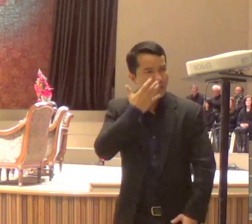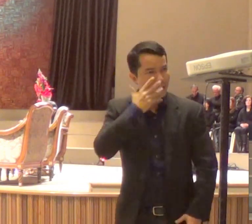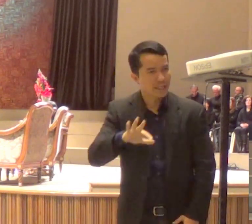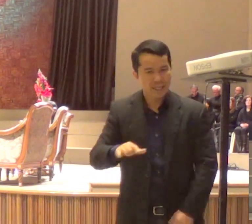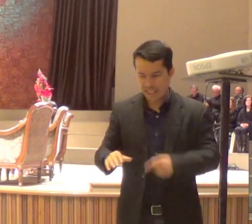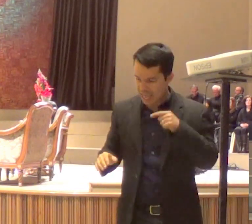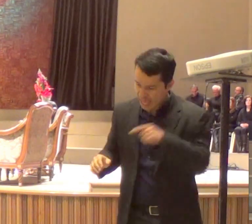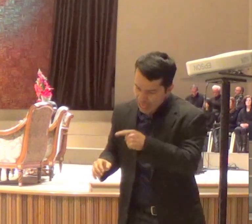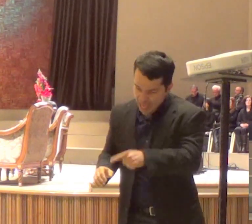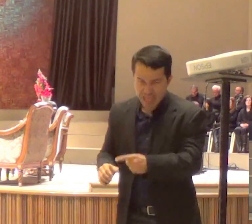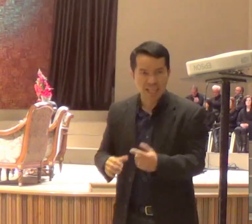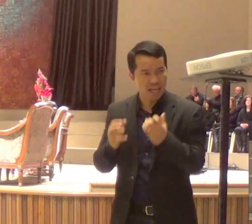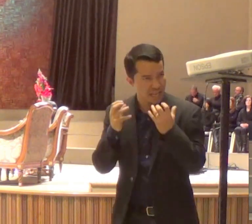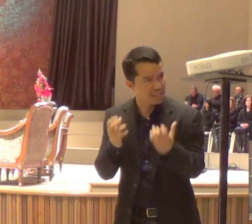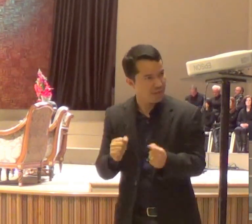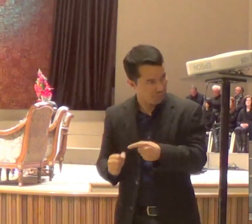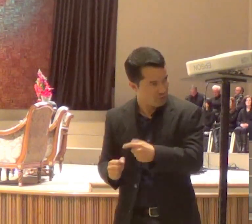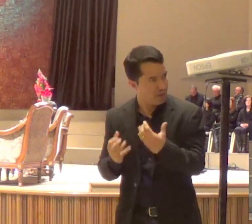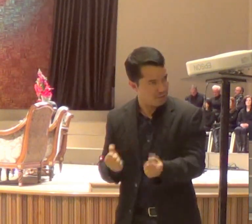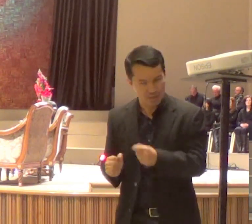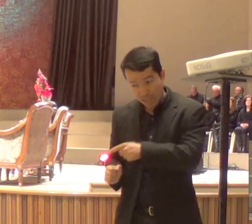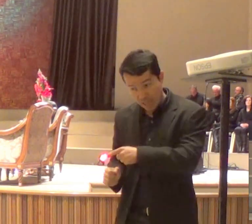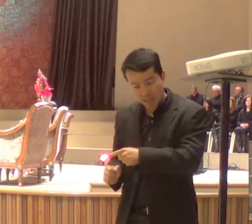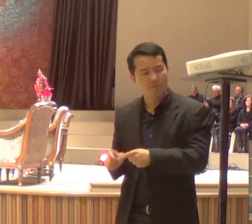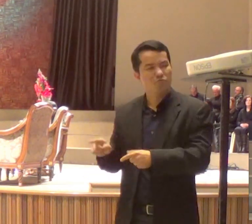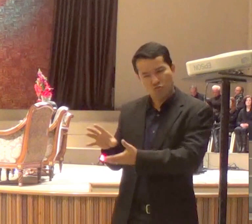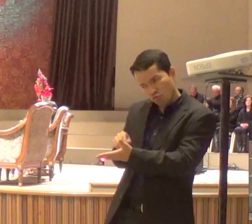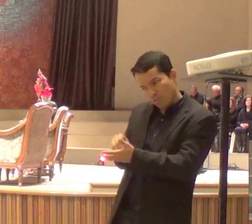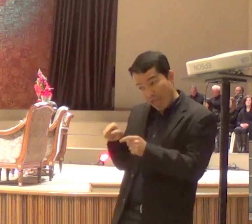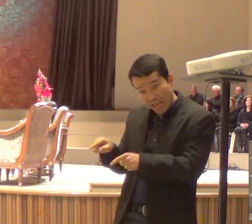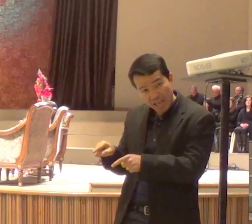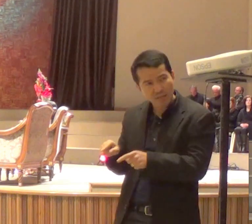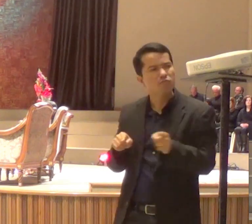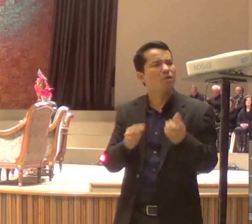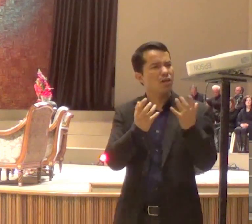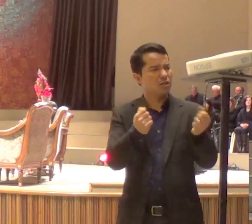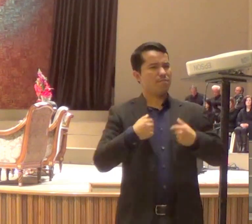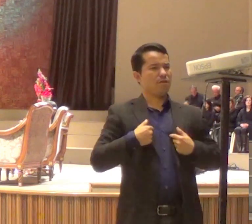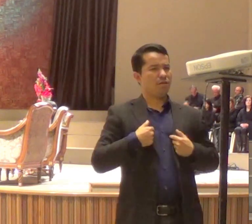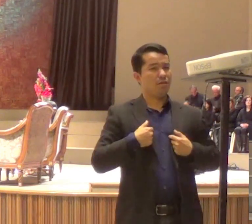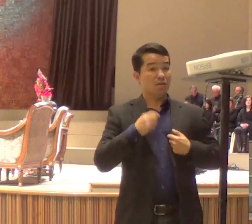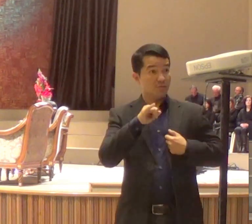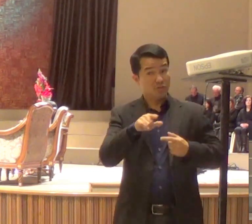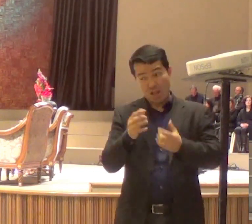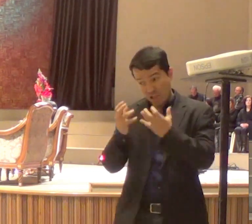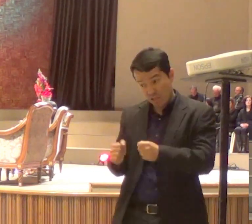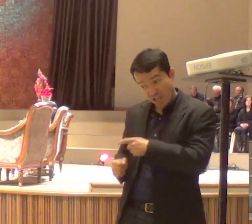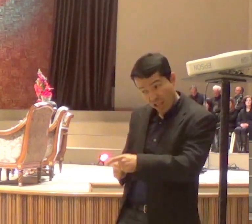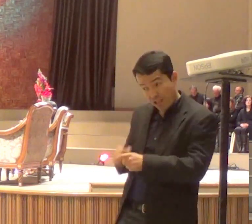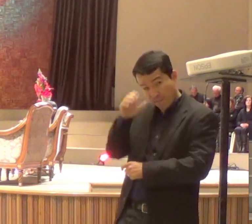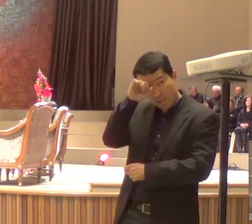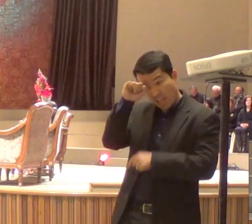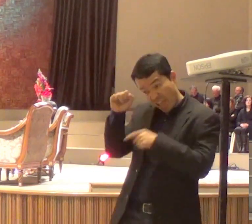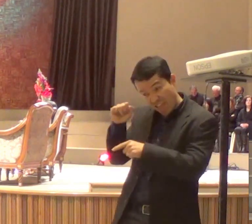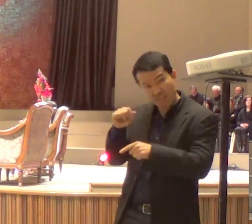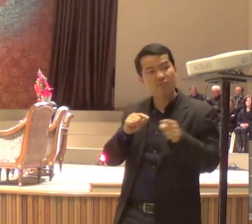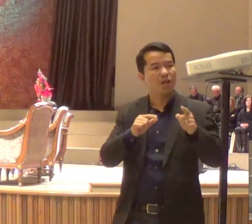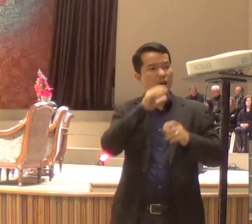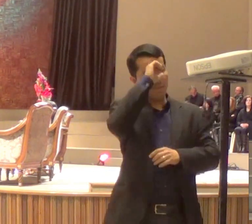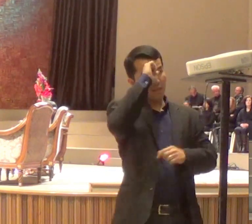me recebe, e qualquer que me receber a mim, recebe aquele que me enviou, pois aquele que entre vós, todos é o menor,